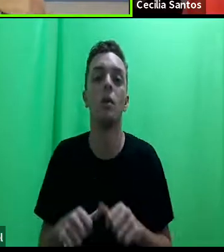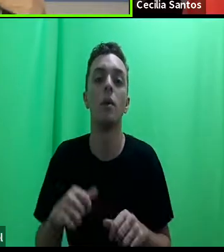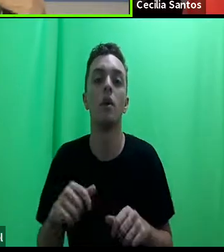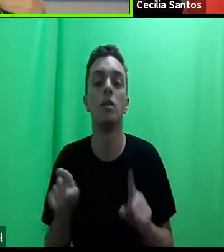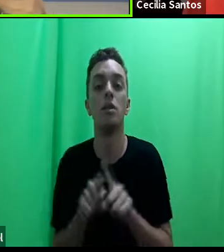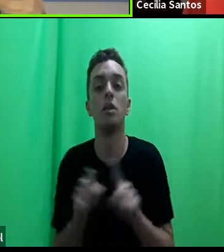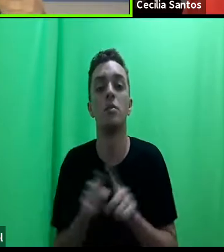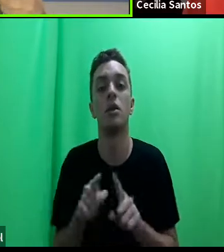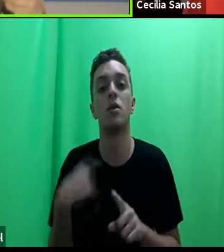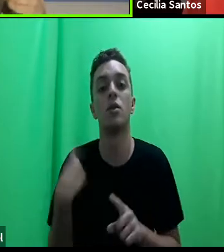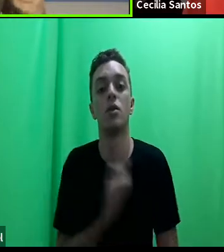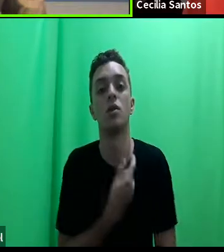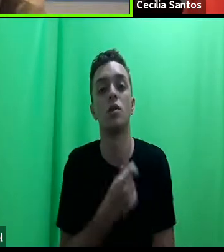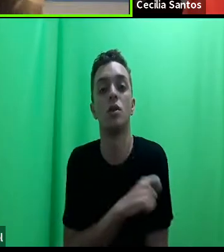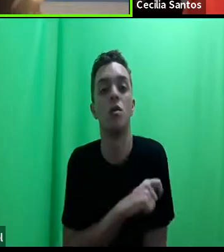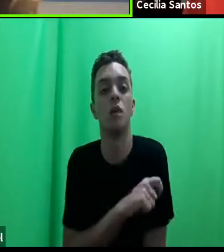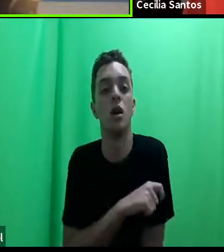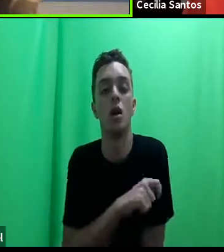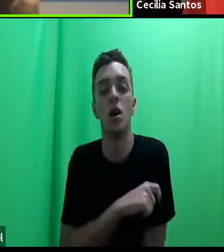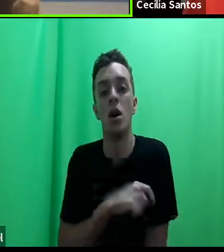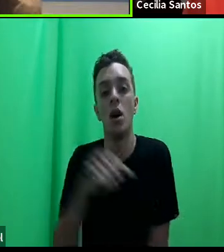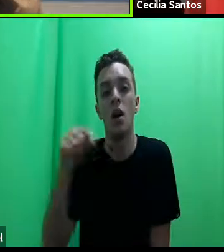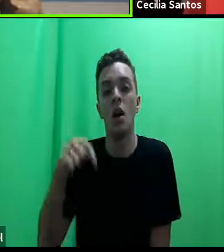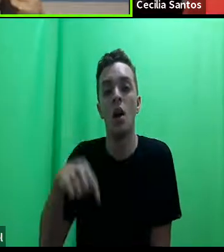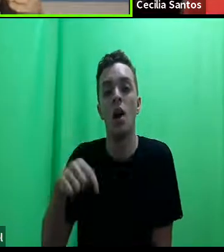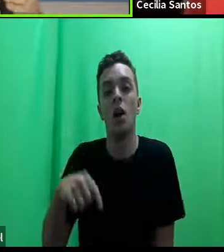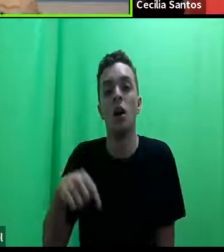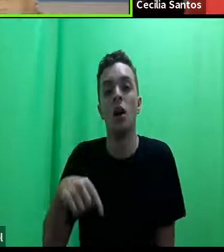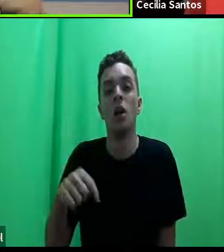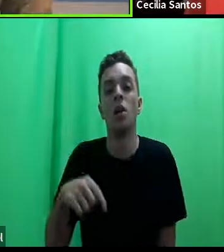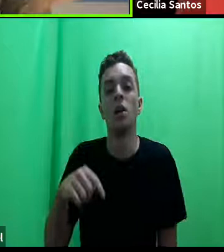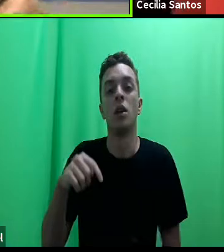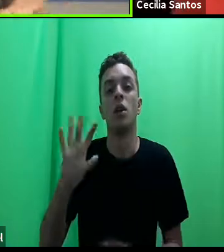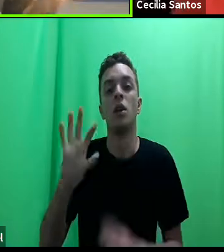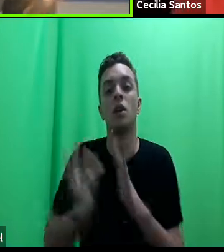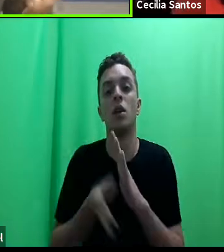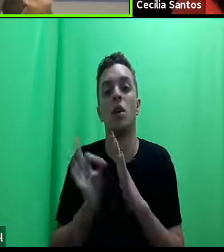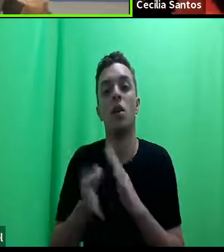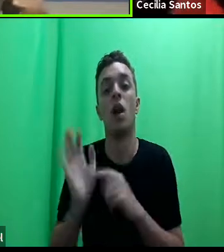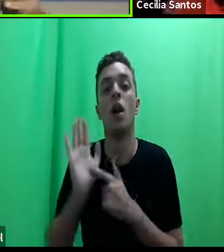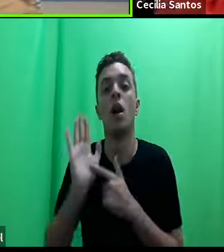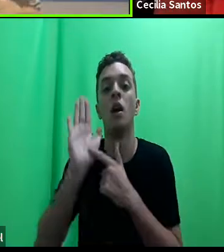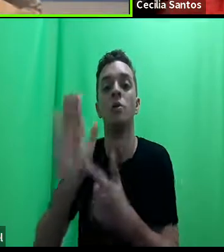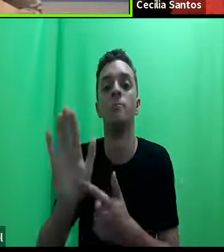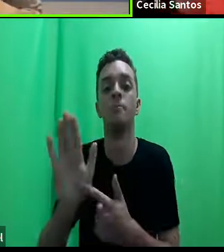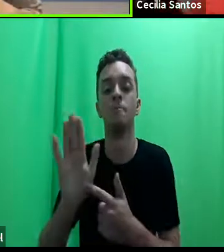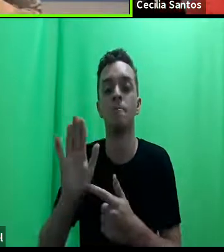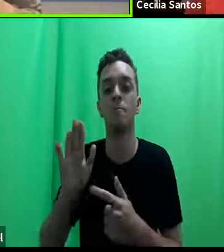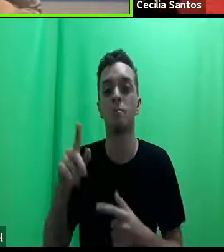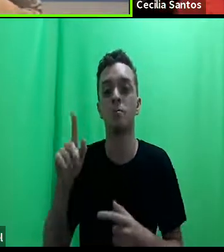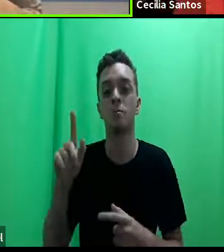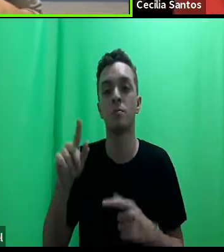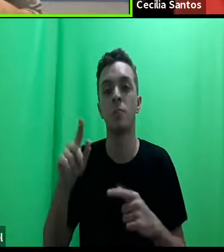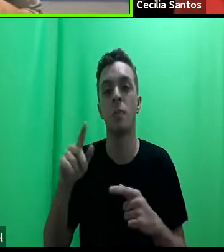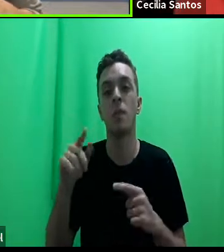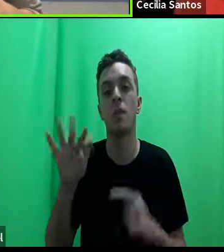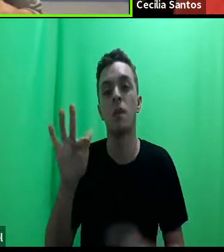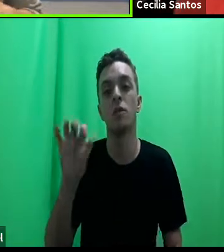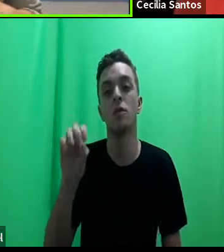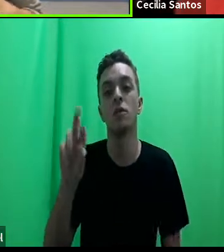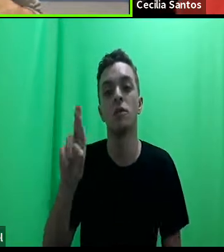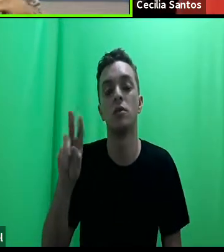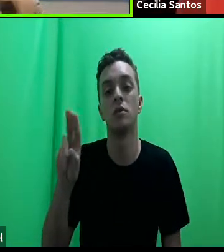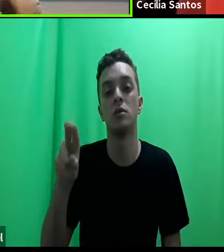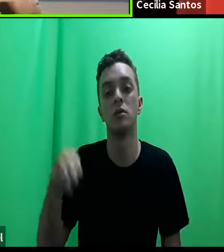alunos aqui, integrantes da clínica, apresentaram nesse nosso fórum um trabalho sobre